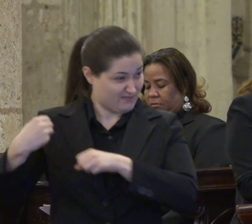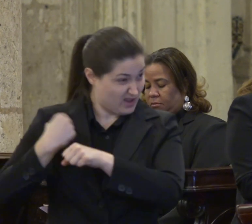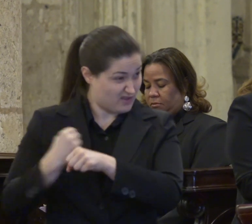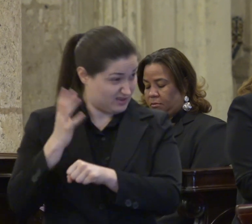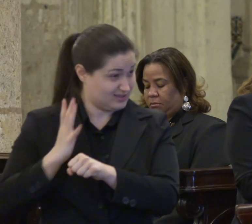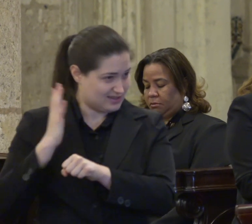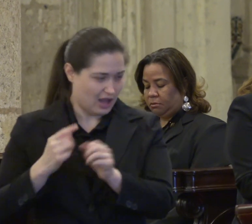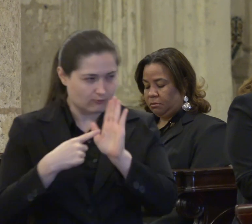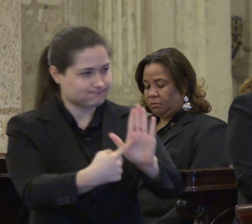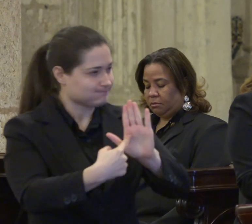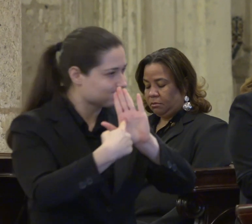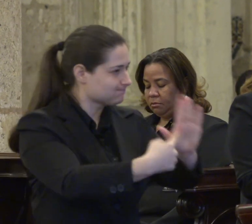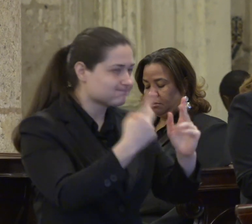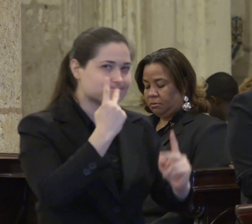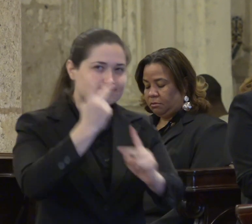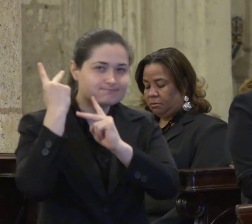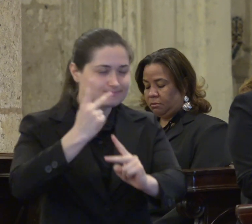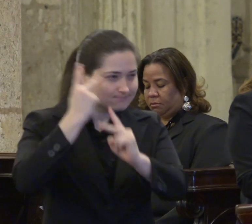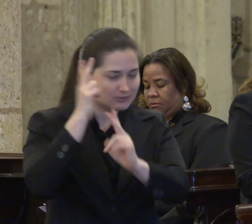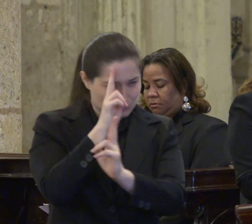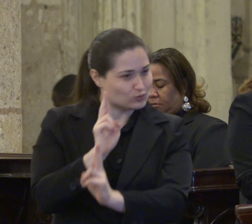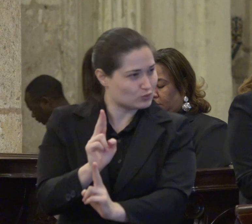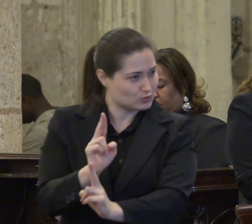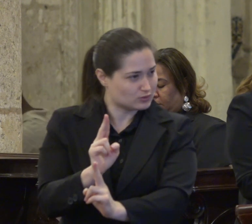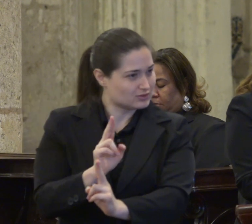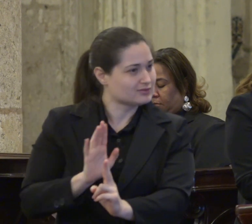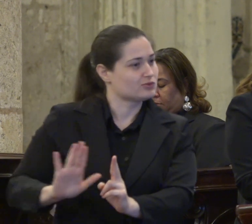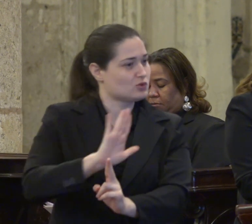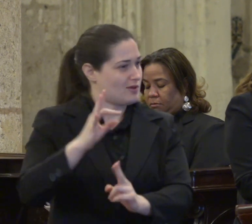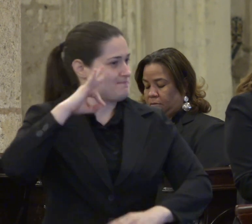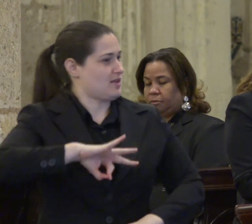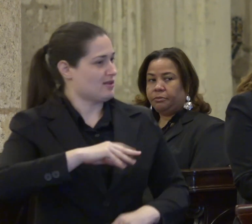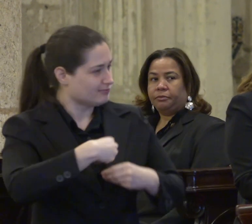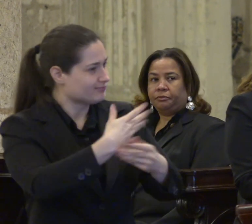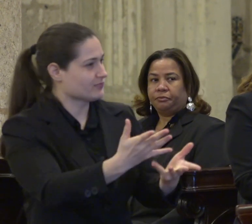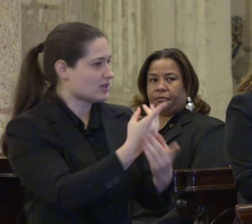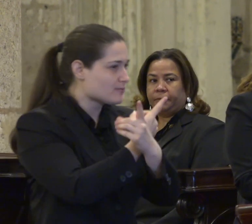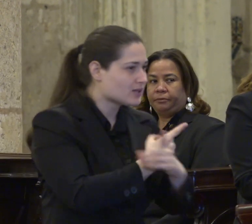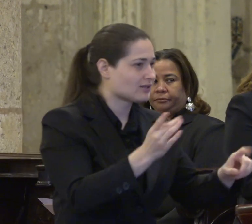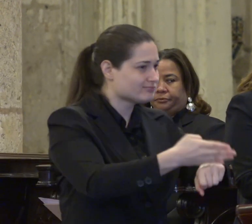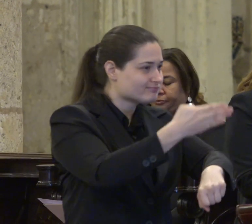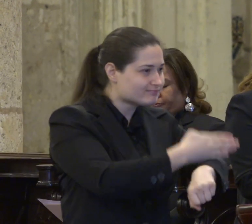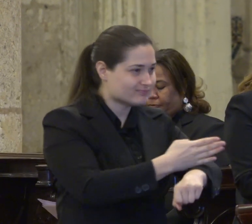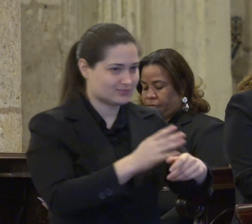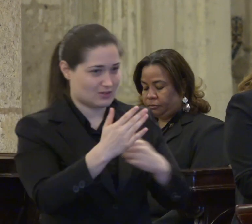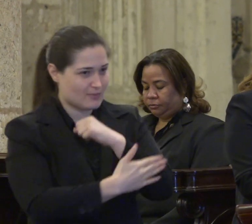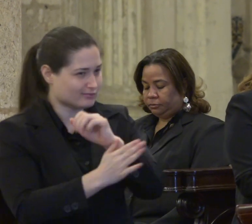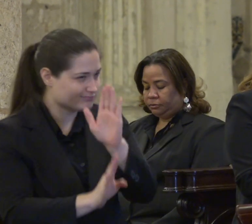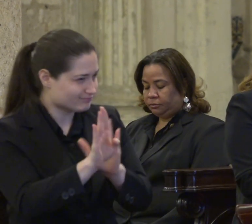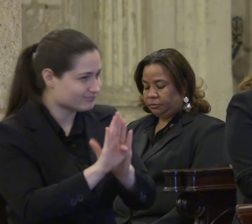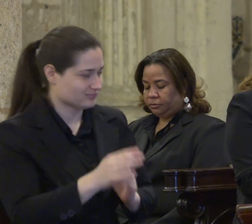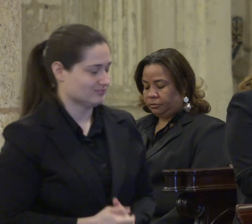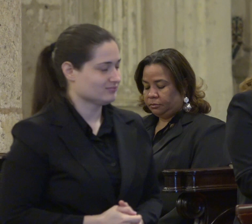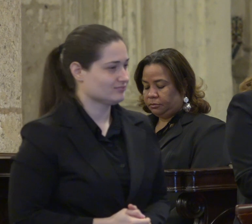el impulso y consolidación de la democracia y el desarrollo del país. Debemos